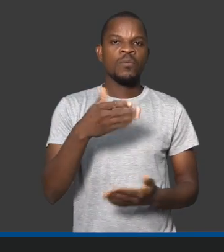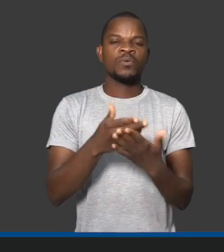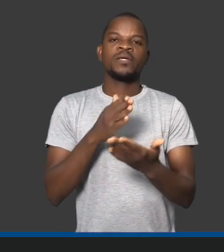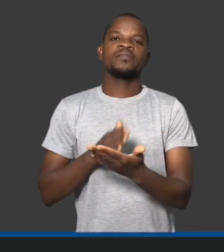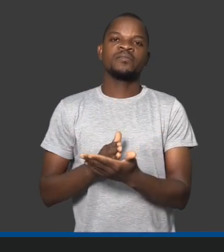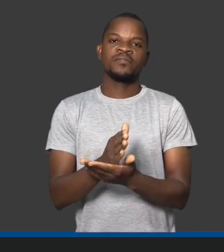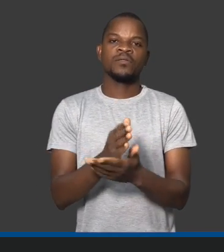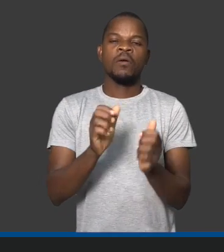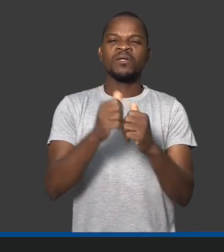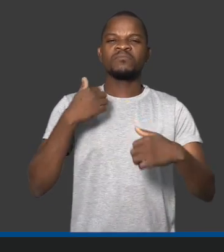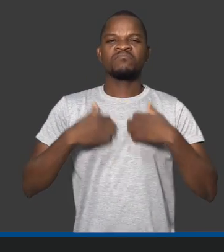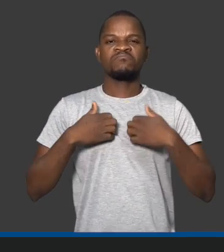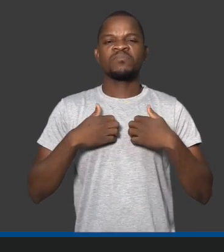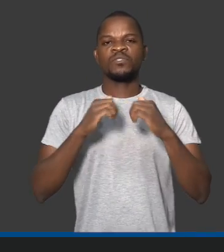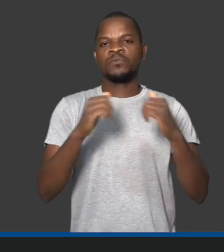direito, não é uma necessidade é um